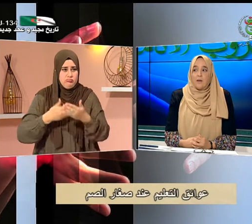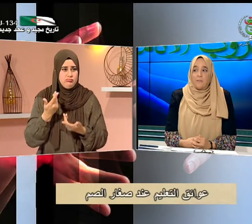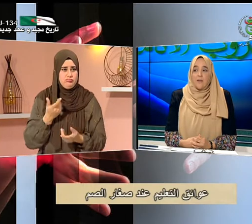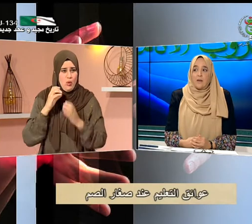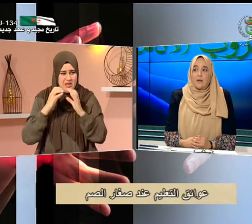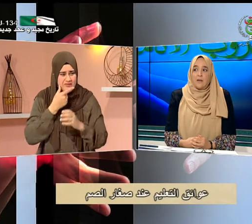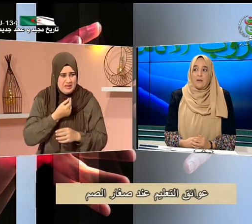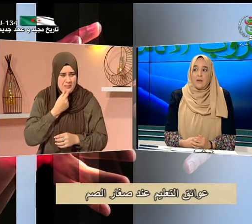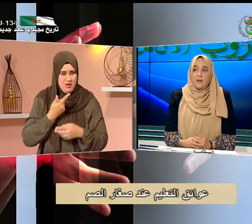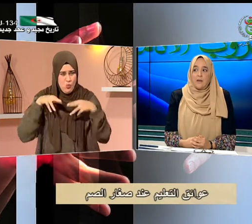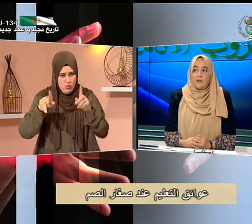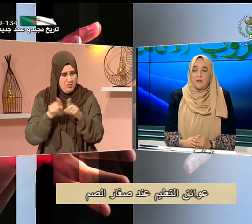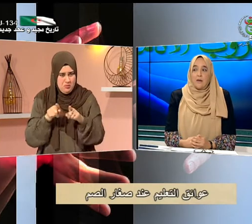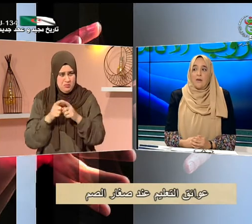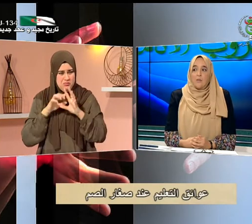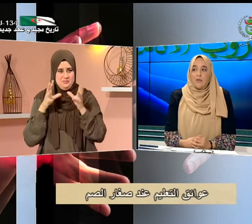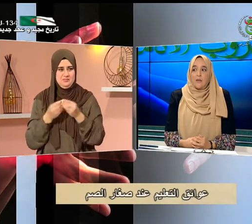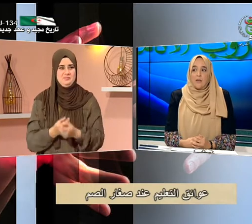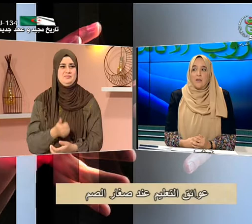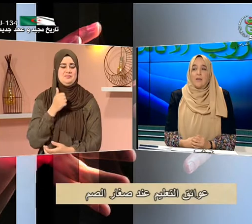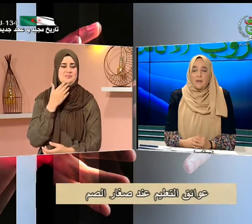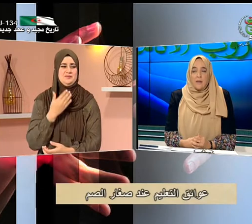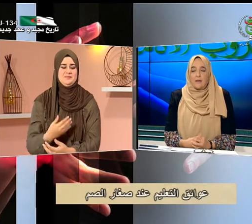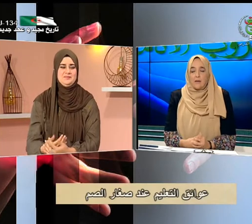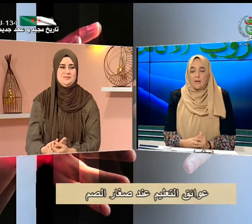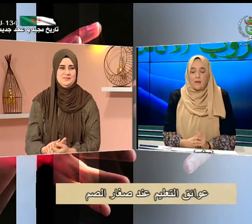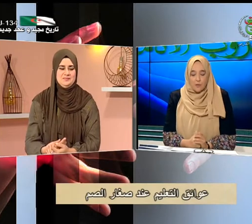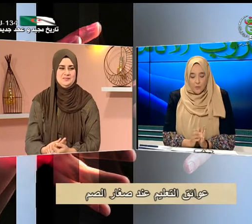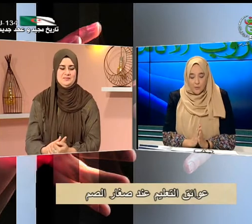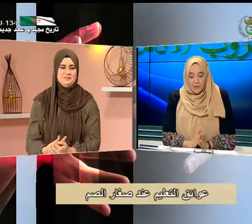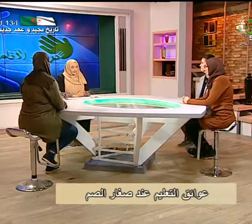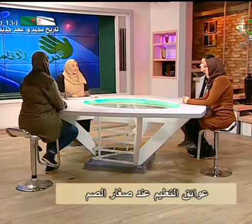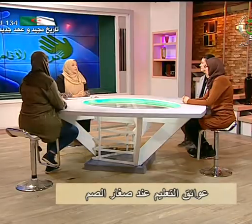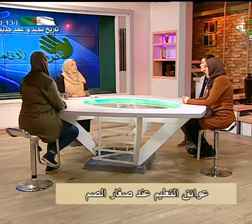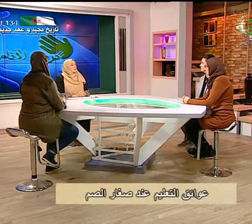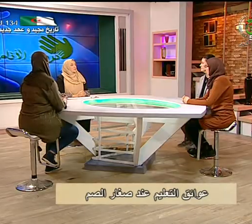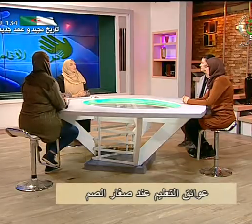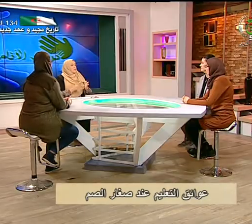أساتذة متمكنين كي يقومون بالتحصيل العلمي المناسب